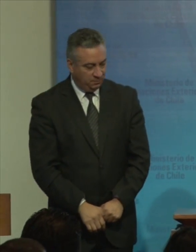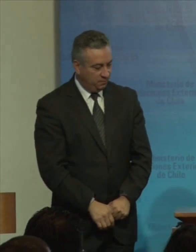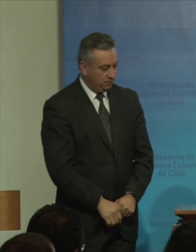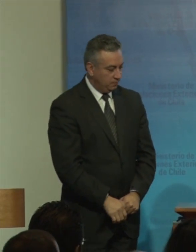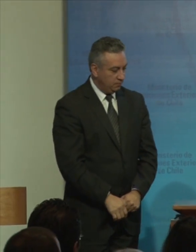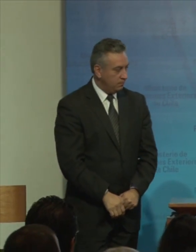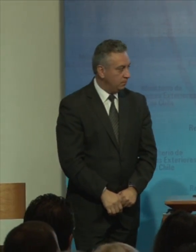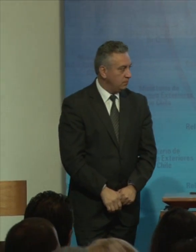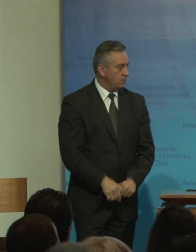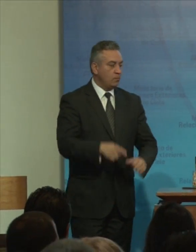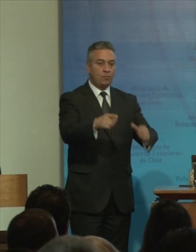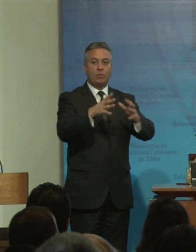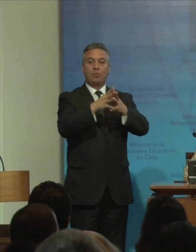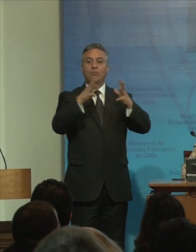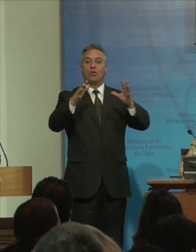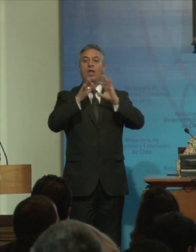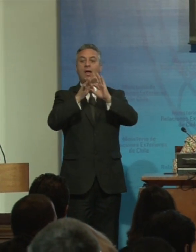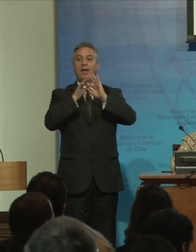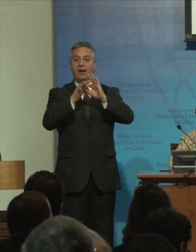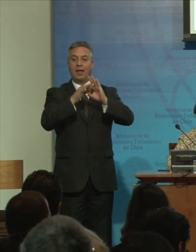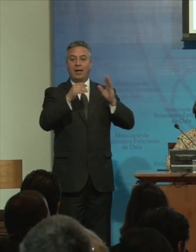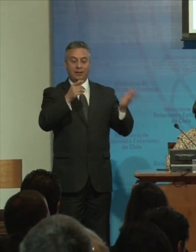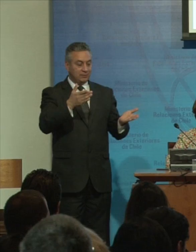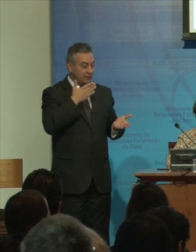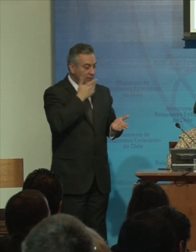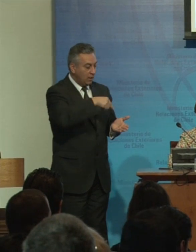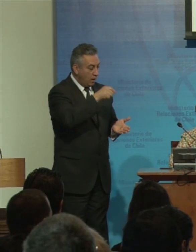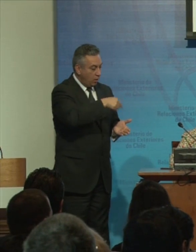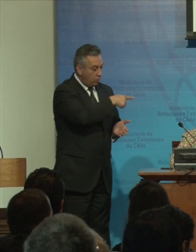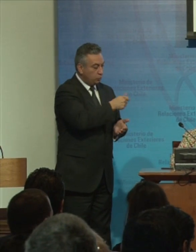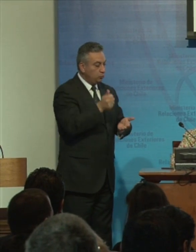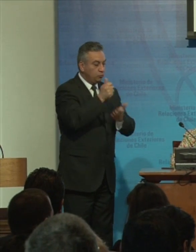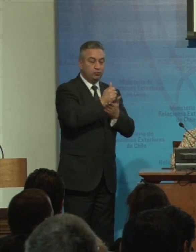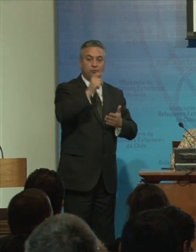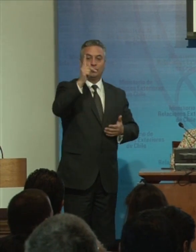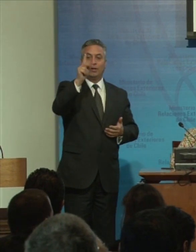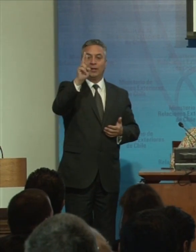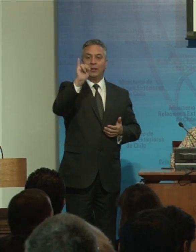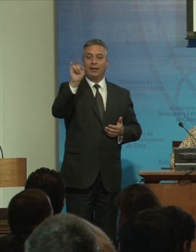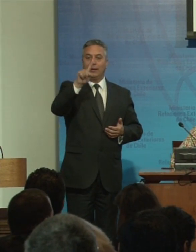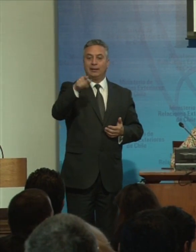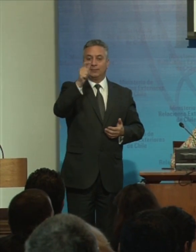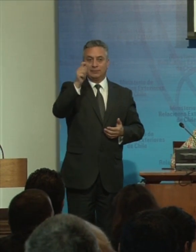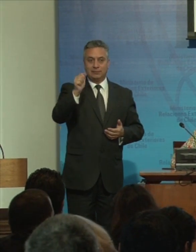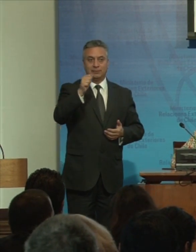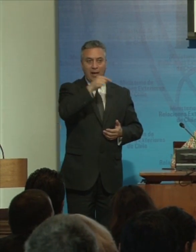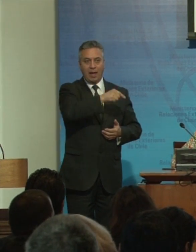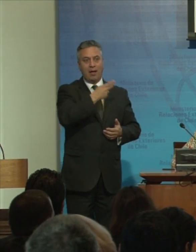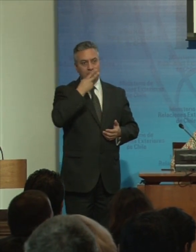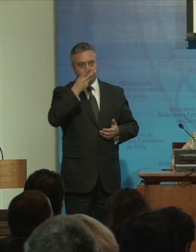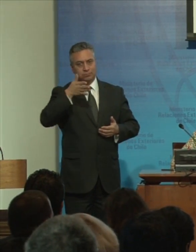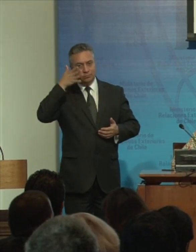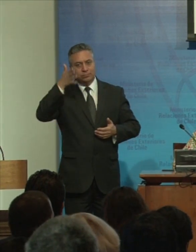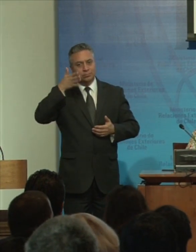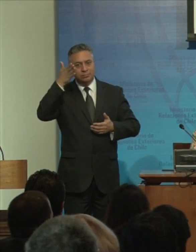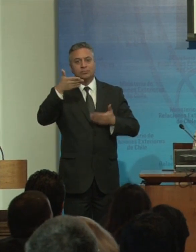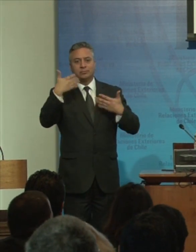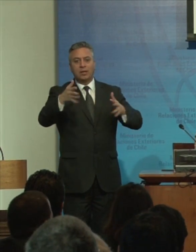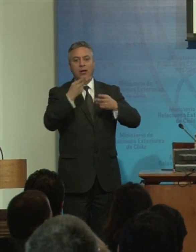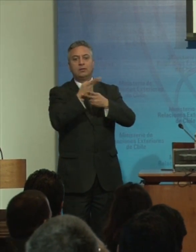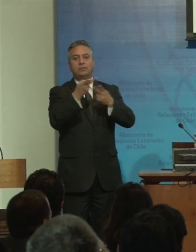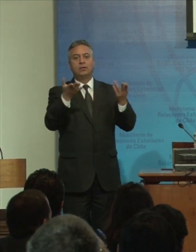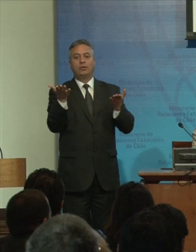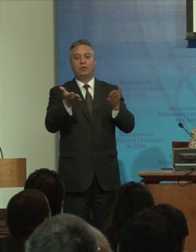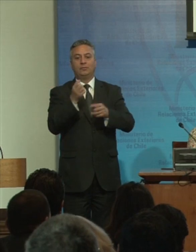muchas gracias a Crista por su exposición y por darnos a conocer el trabajo que realiza la oficina